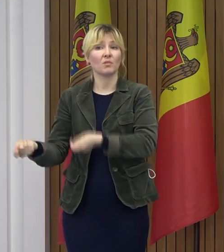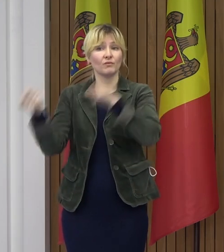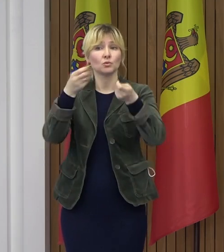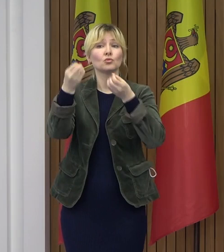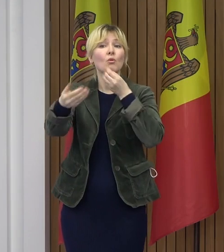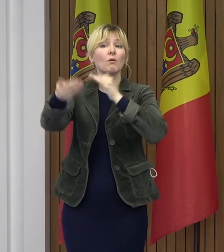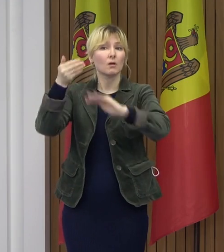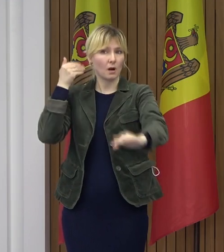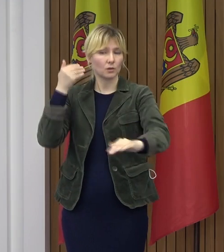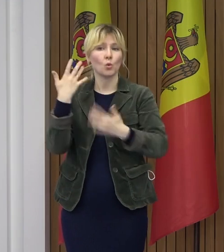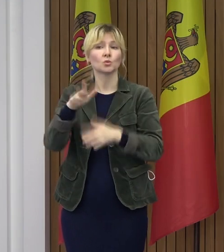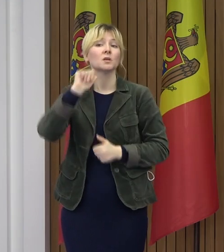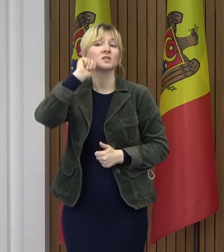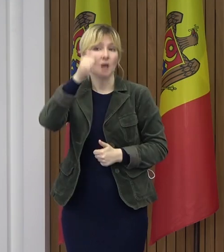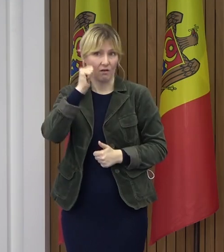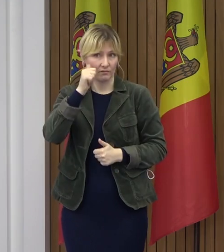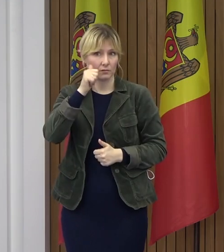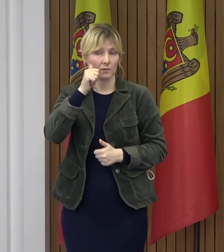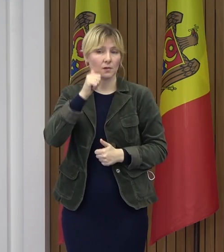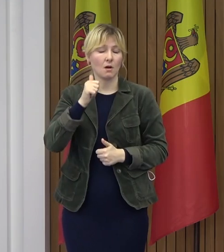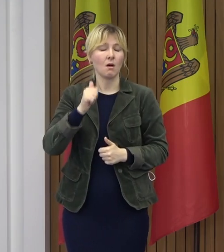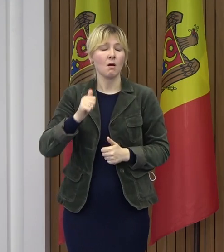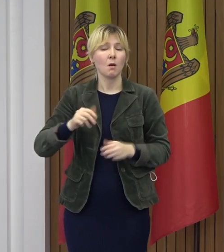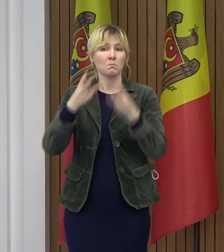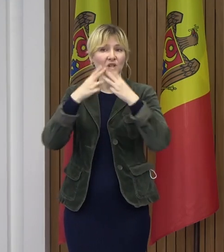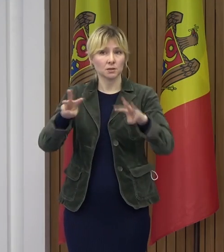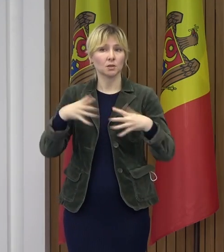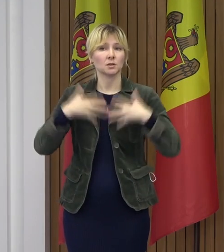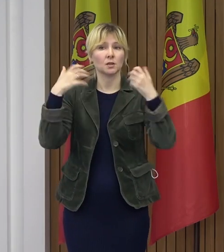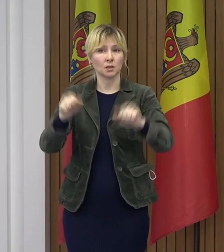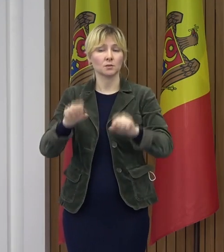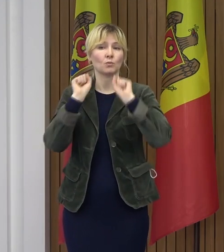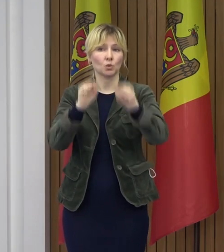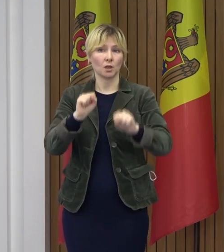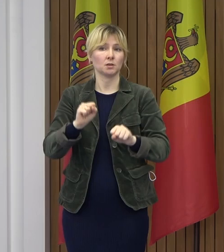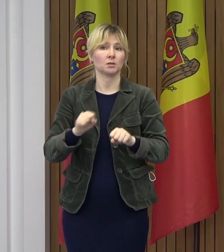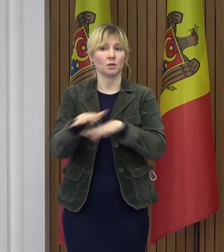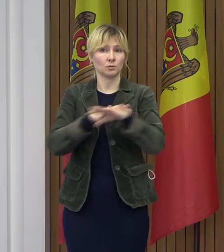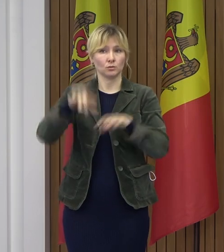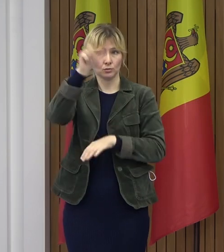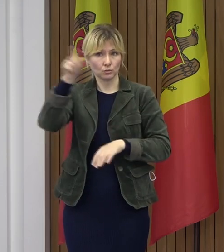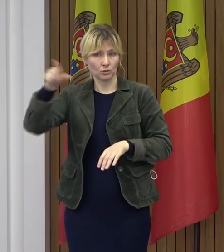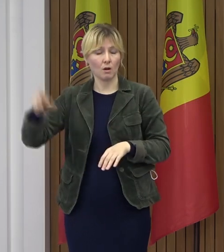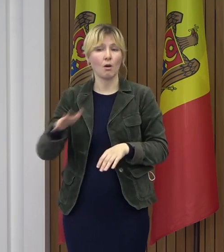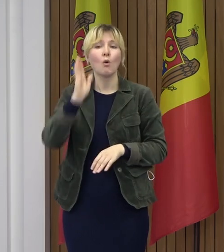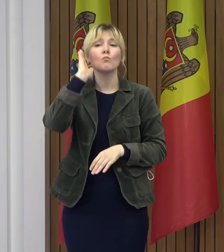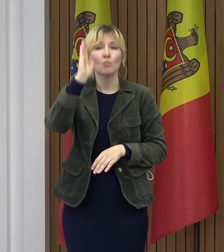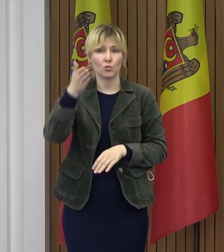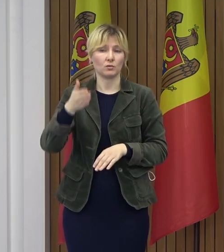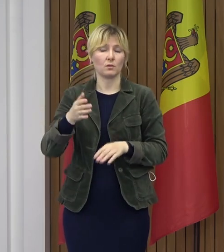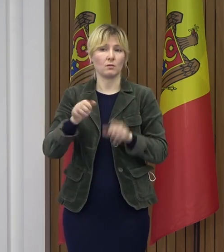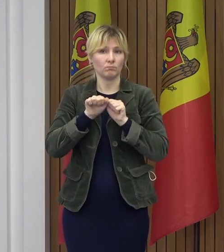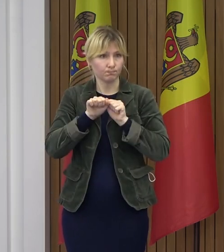Moldova, ceea ce înseamnă că deja de mâine Ministerul Sănătății, Muncii și Protecții Sociale poate distribui și aplica,